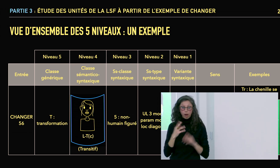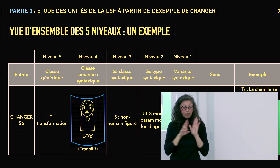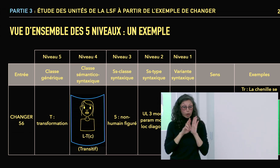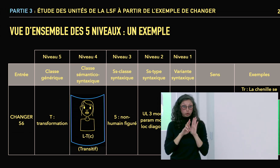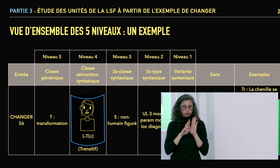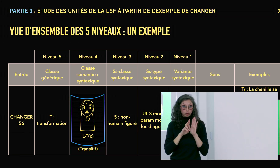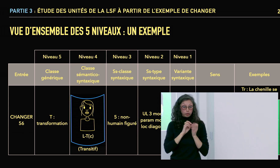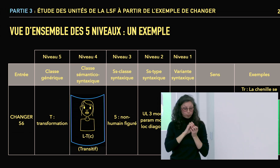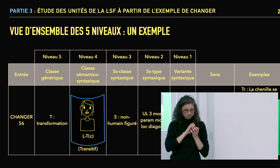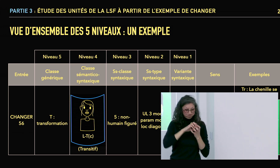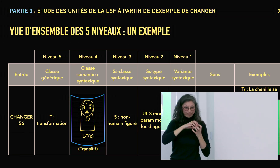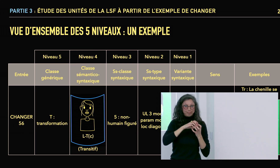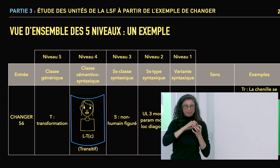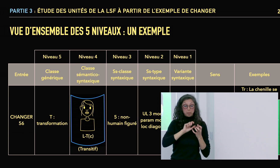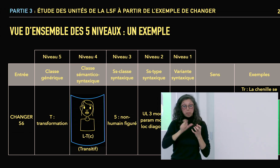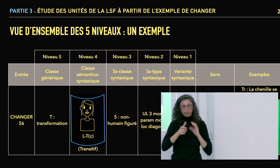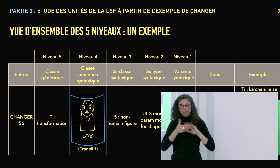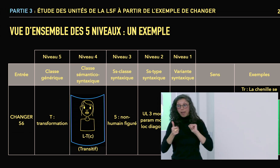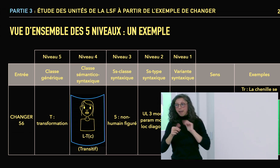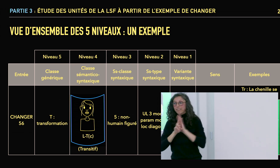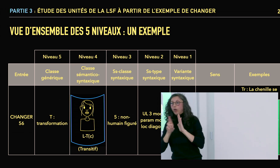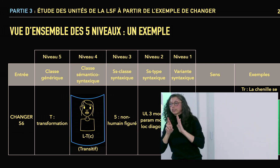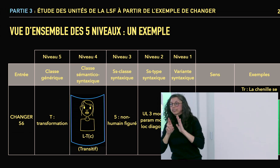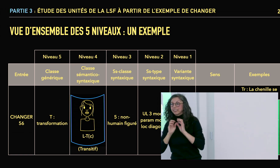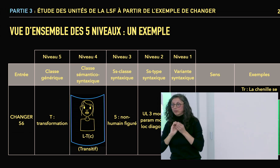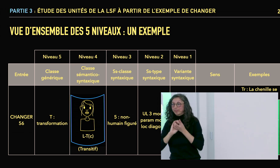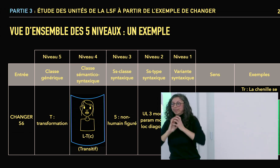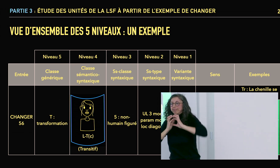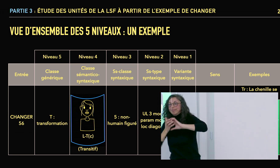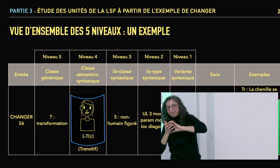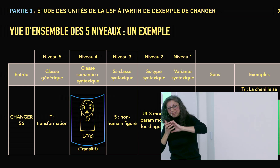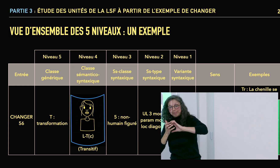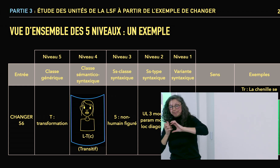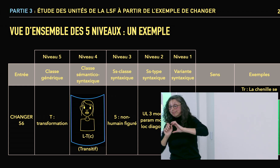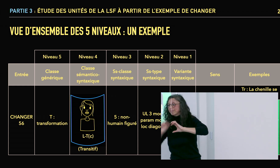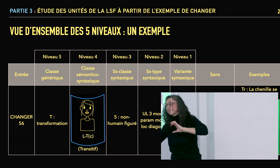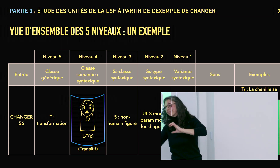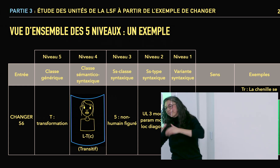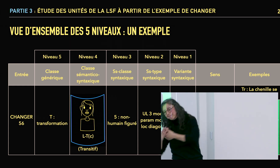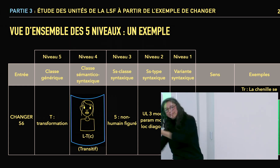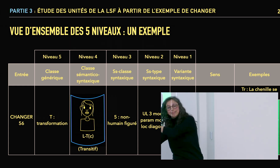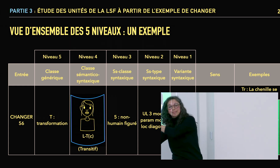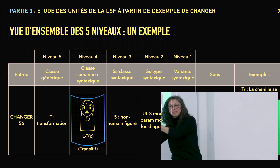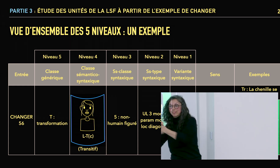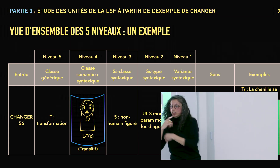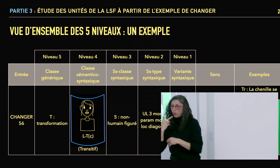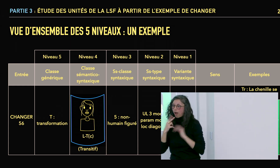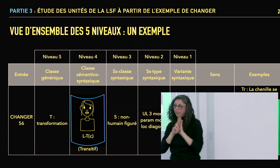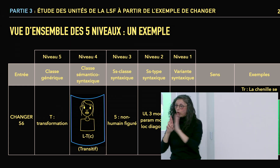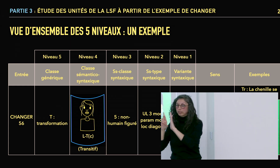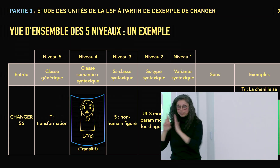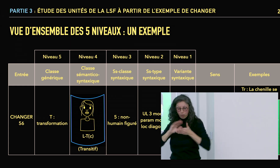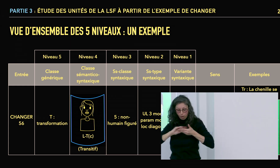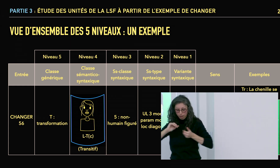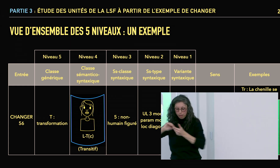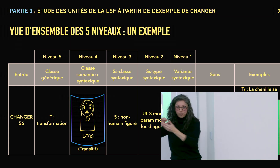On a trois R, c'est-à-dire trois références. Donc, on a une première référence, puis une seconde, puis une troisième. Donc,